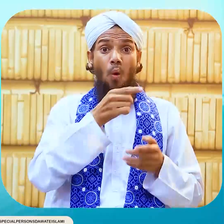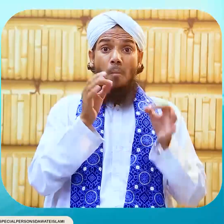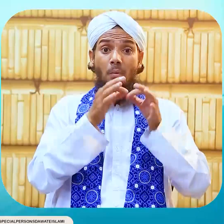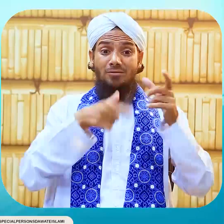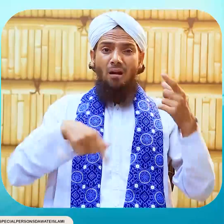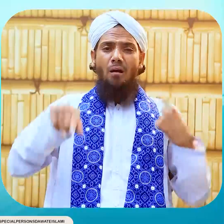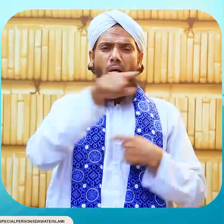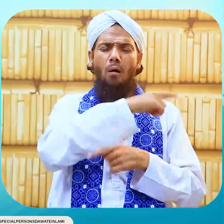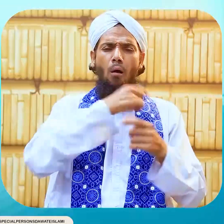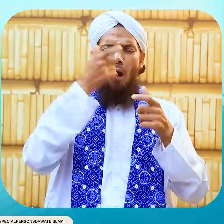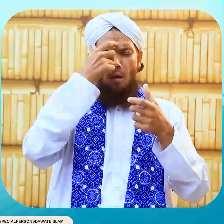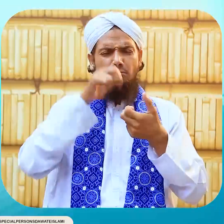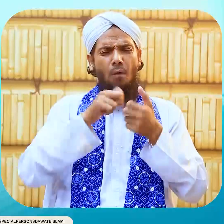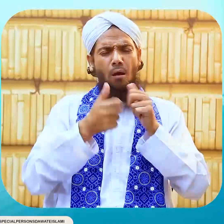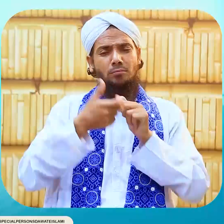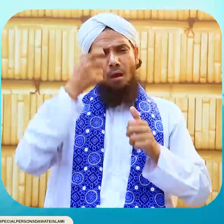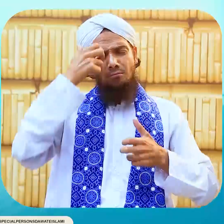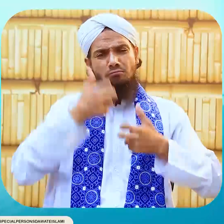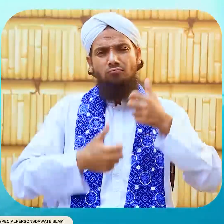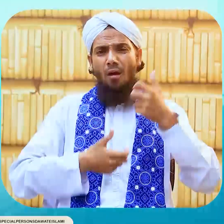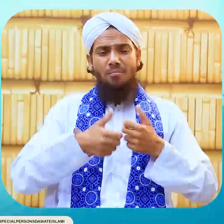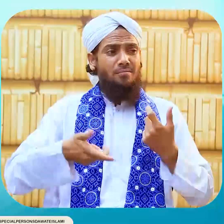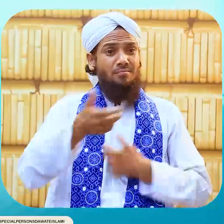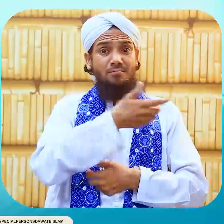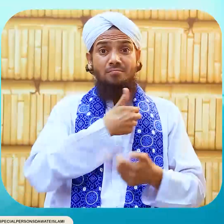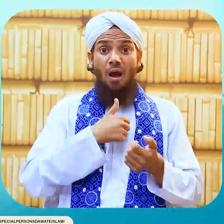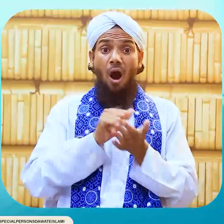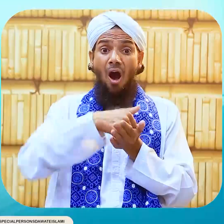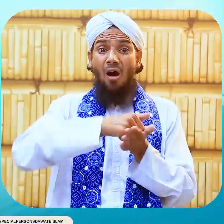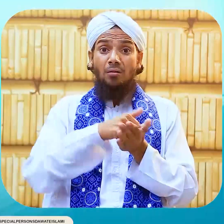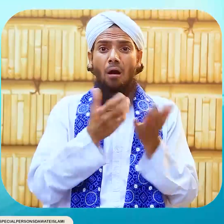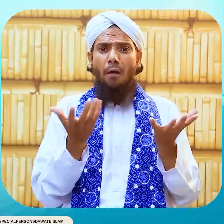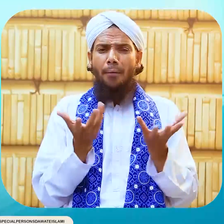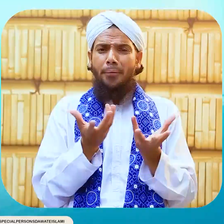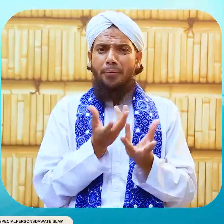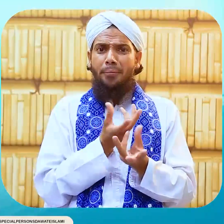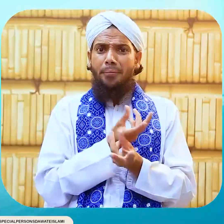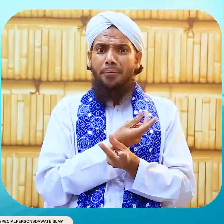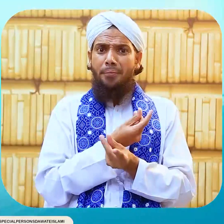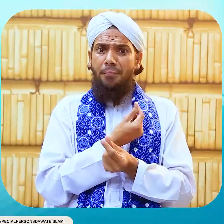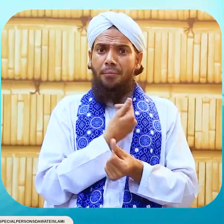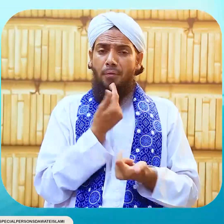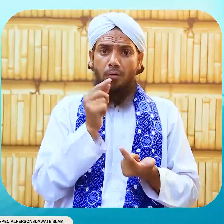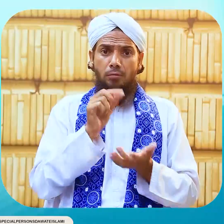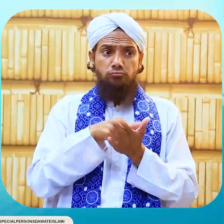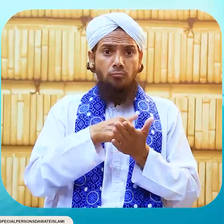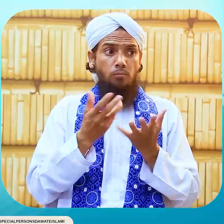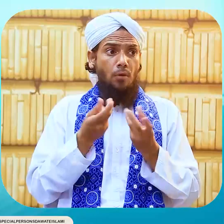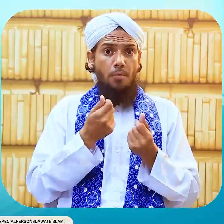عجیب سی آفت آ گئی کہ وہاں آٹا جو تھا وہ شاٹ ہو رہے لگا اور آٹا بڑا مہکا ہو گیا حضرت حبیب عجمی رحمت